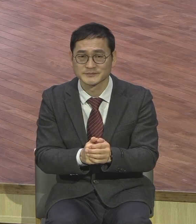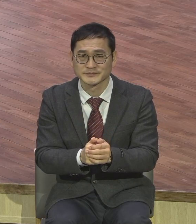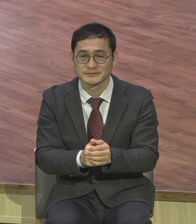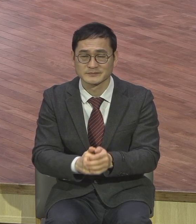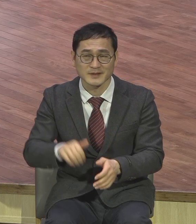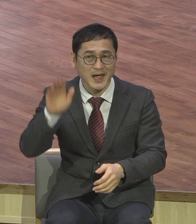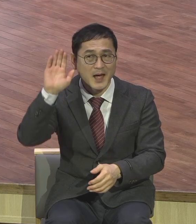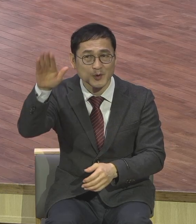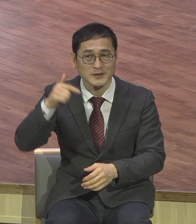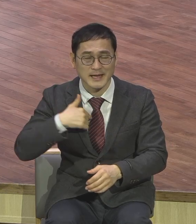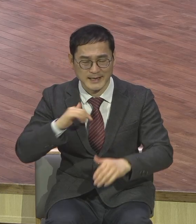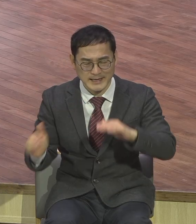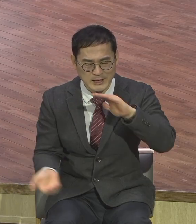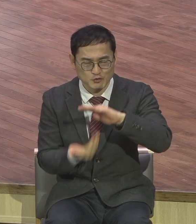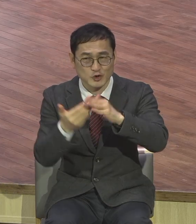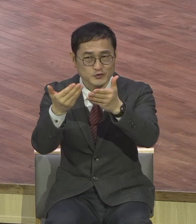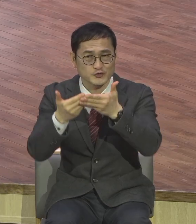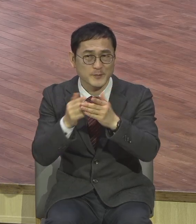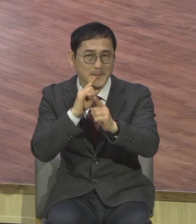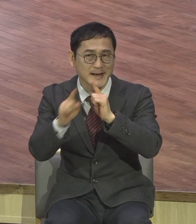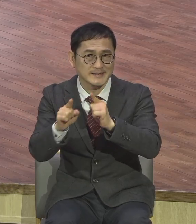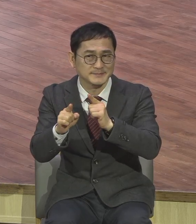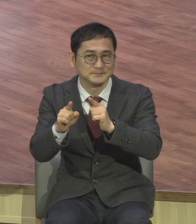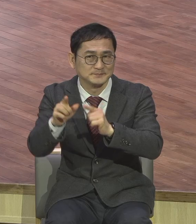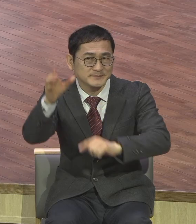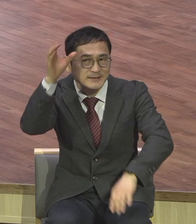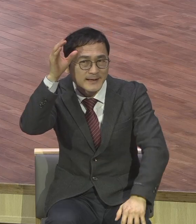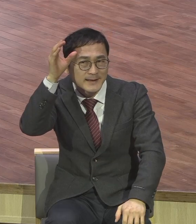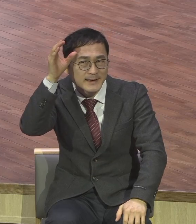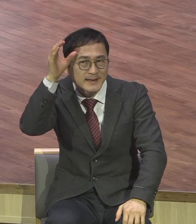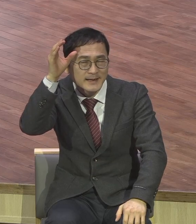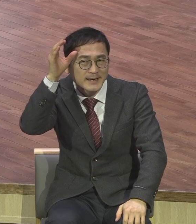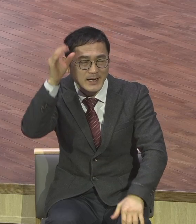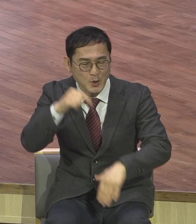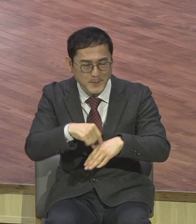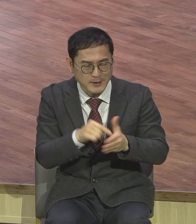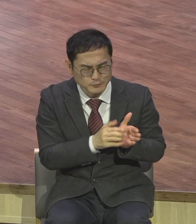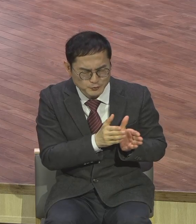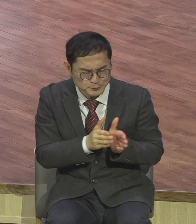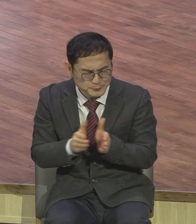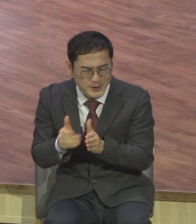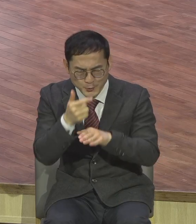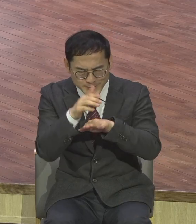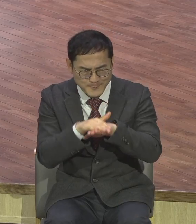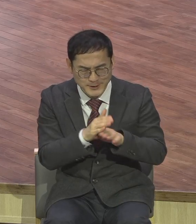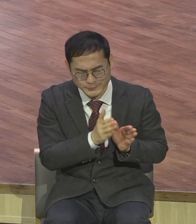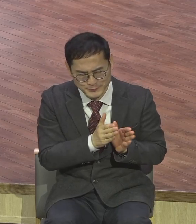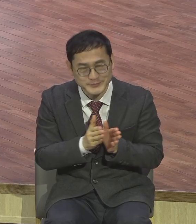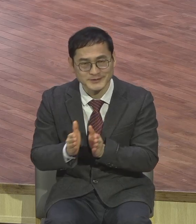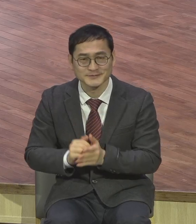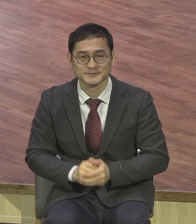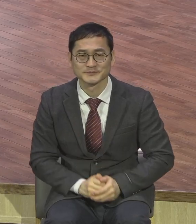사실을 믿고 사무하는 이 준비된 마음 이게 굉장히 중요합니다 하나님께서 어떻게